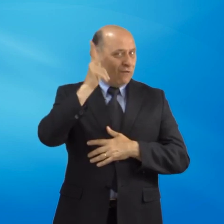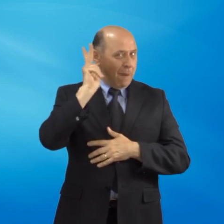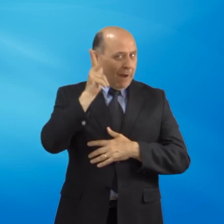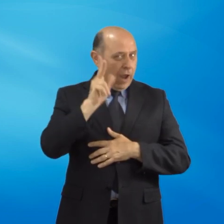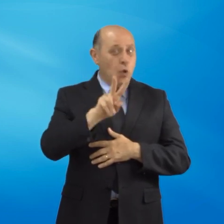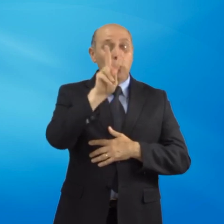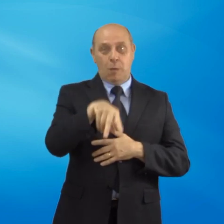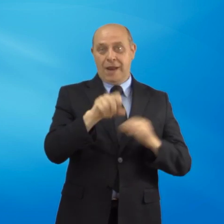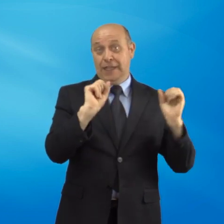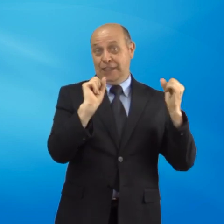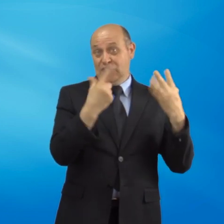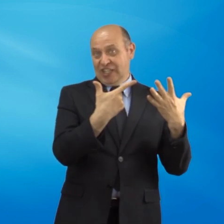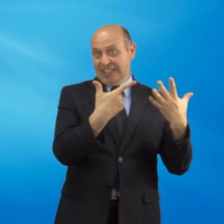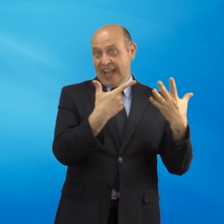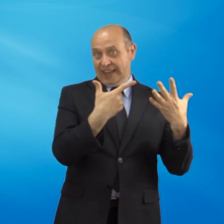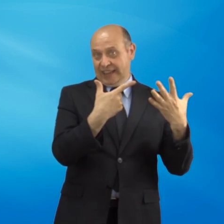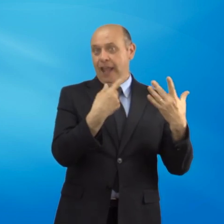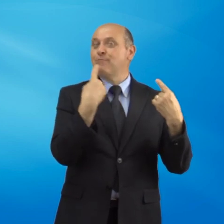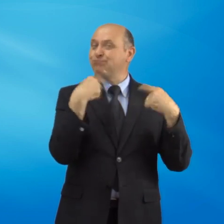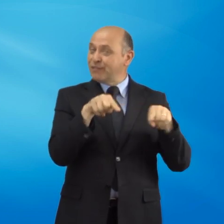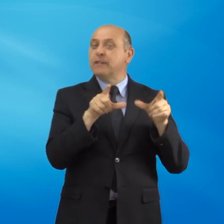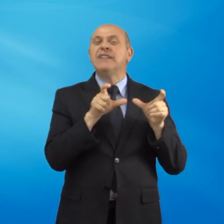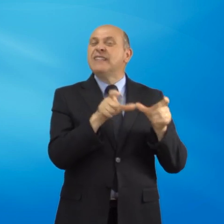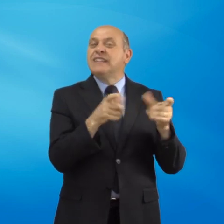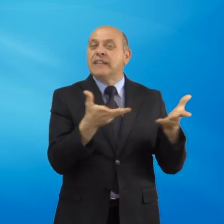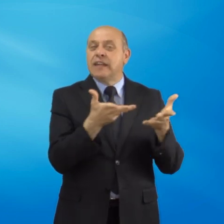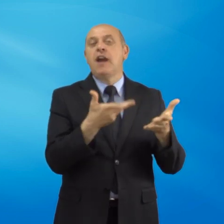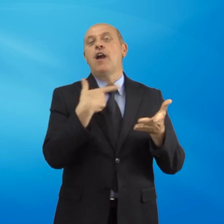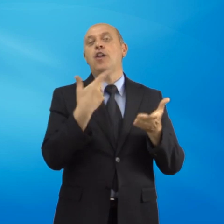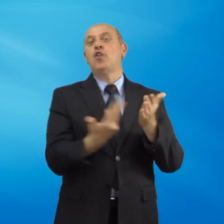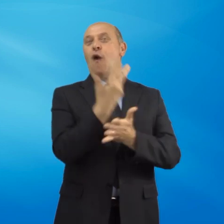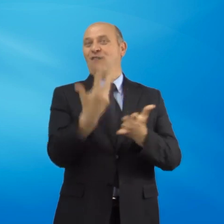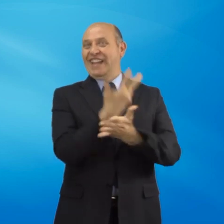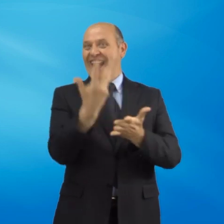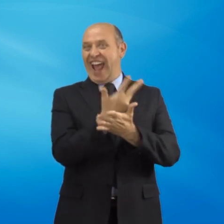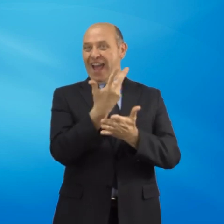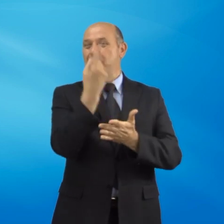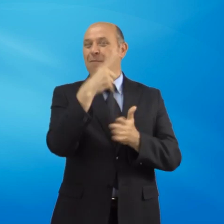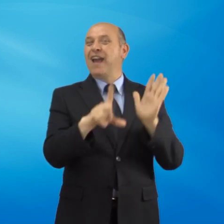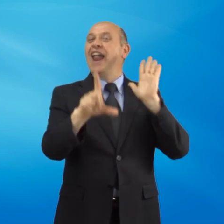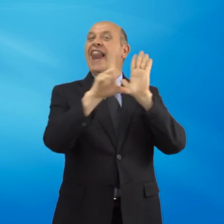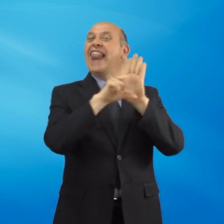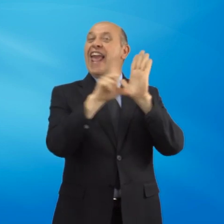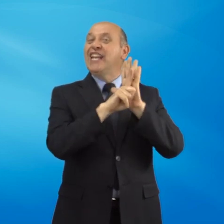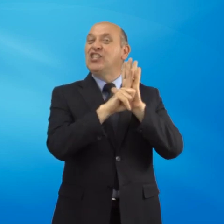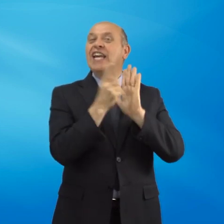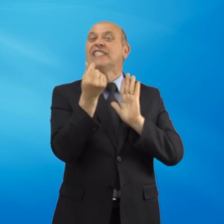che riguarda le novità contenute nella legge di stabilità 2017,